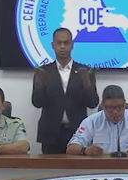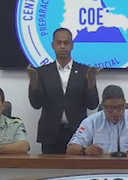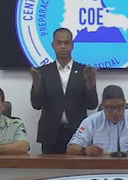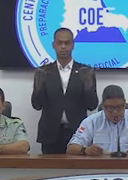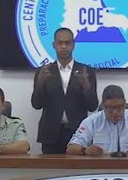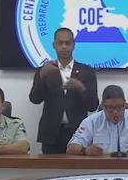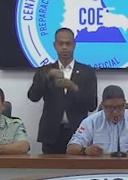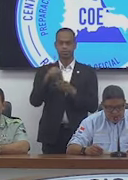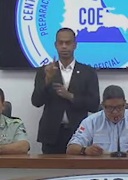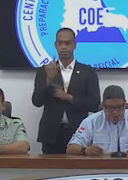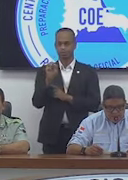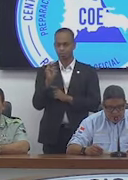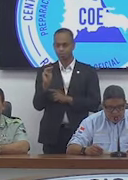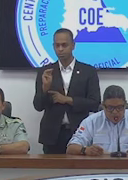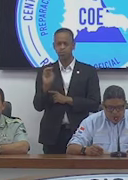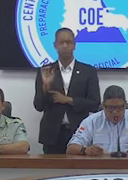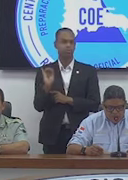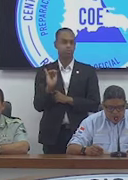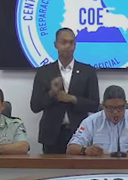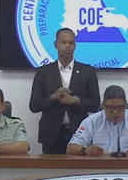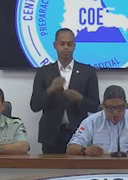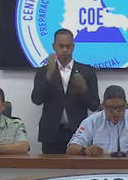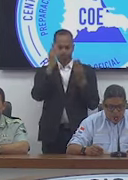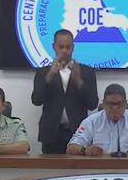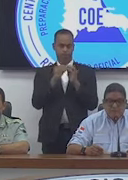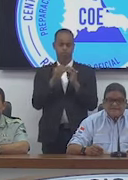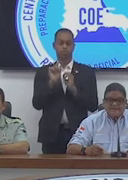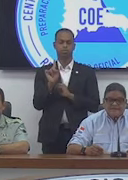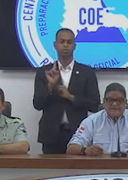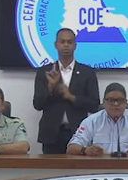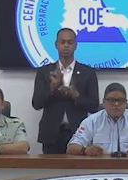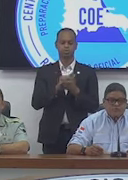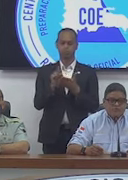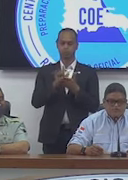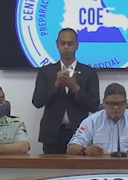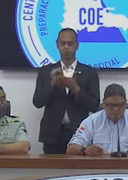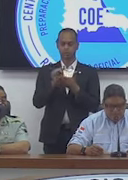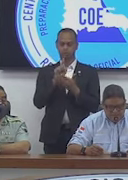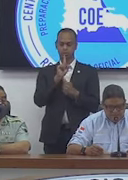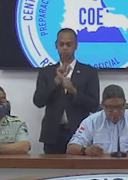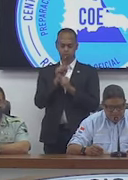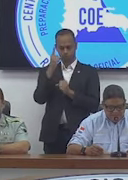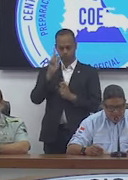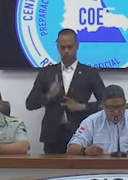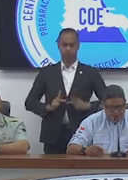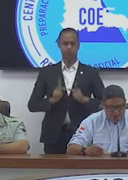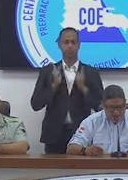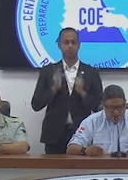Zoom. Boletín número uno, Operativo Semana Santa, un compromiso por la vida.